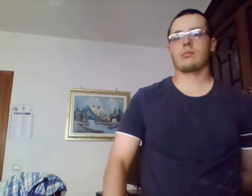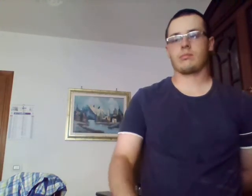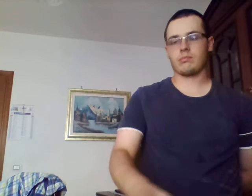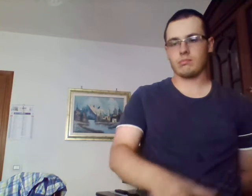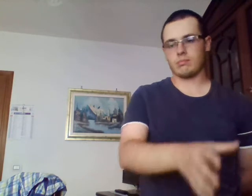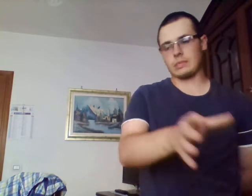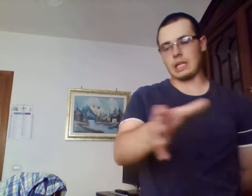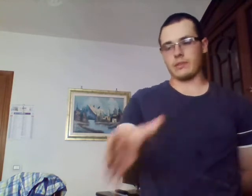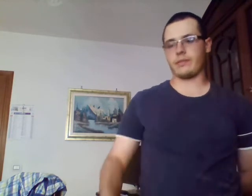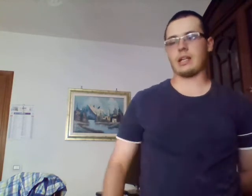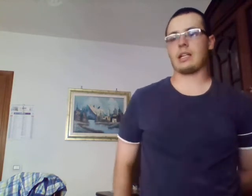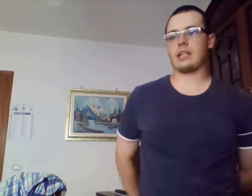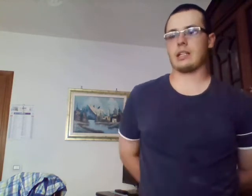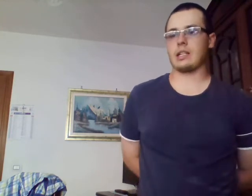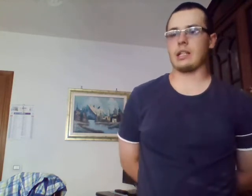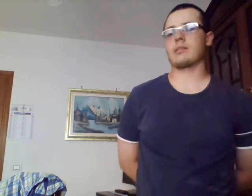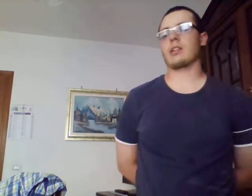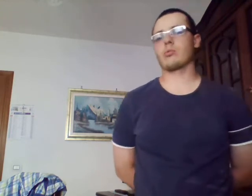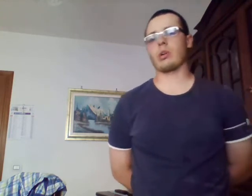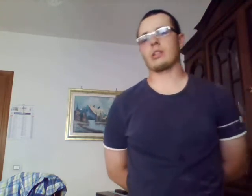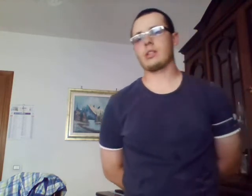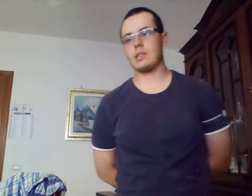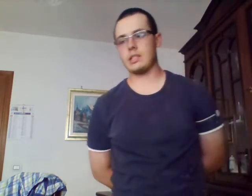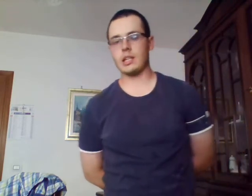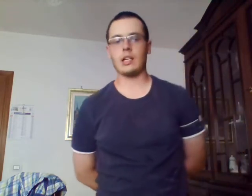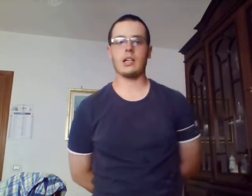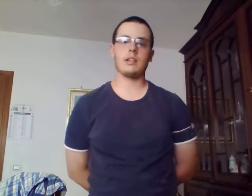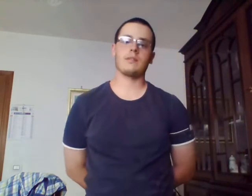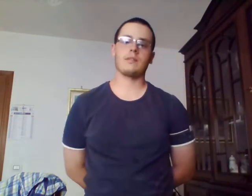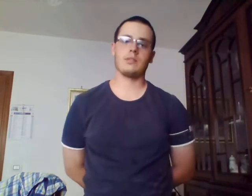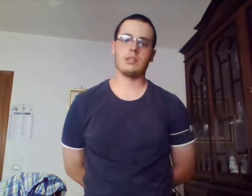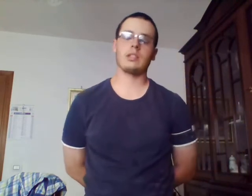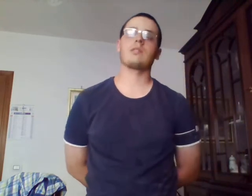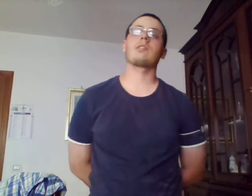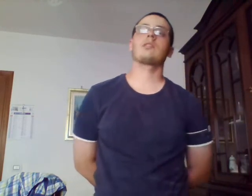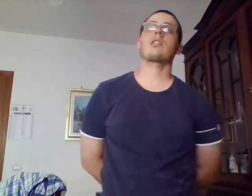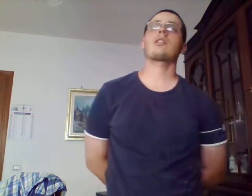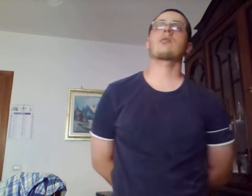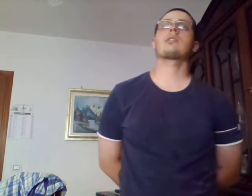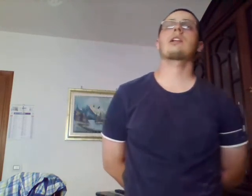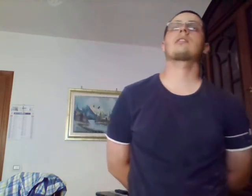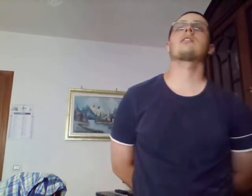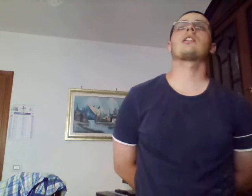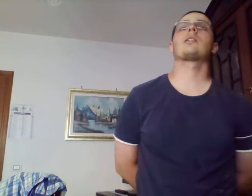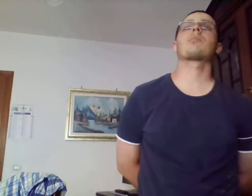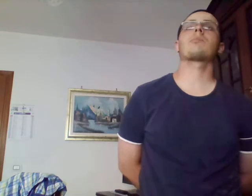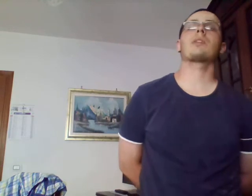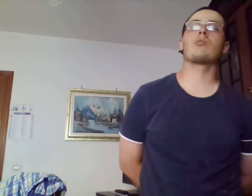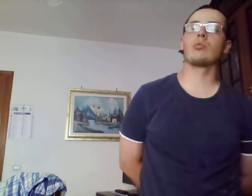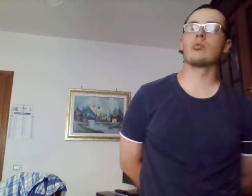nel fare le altre due attività, ieri ve ne ho raccontato delle prime due,